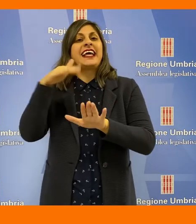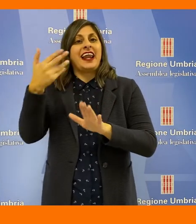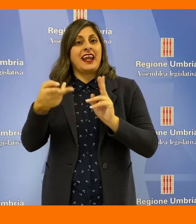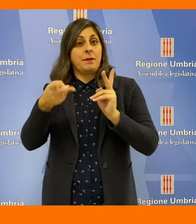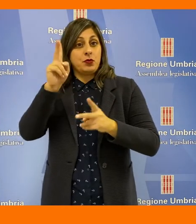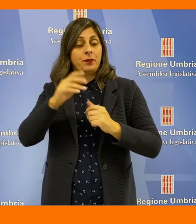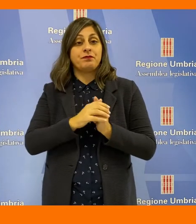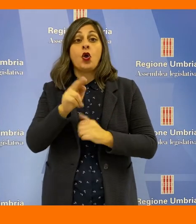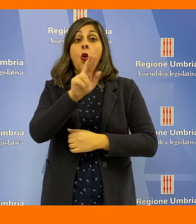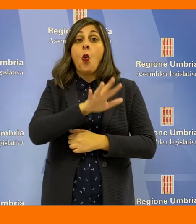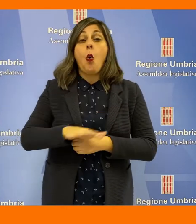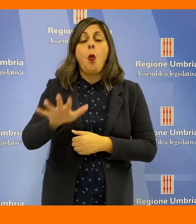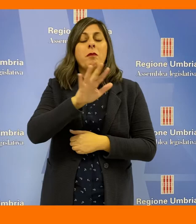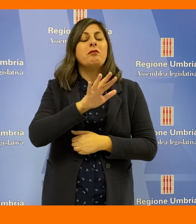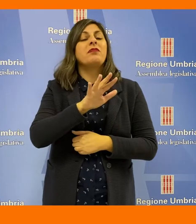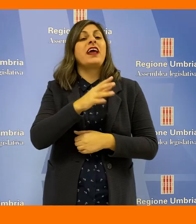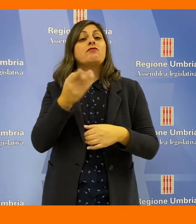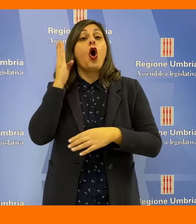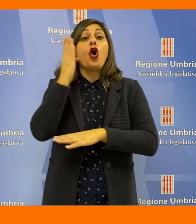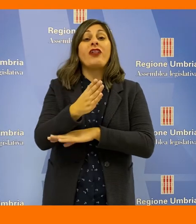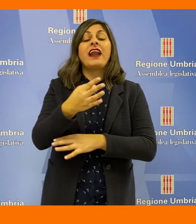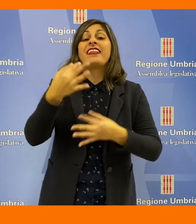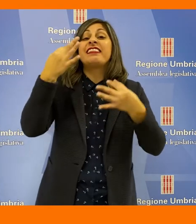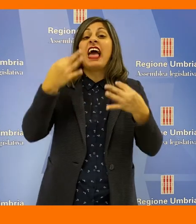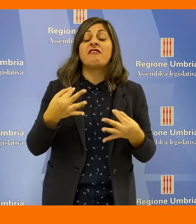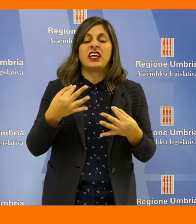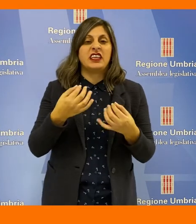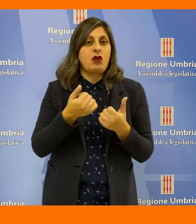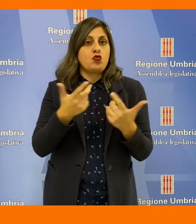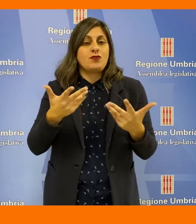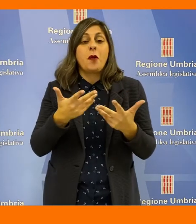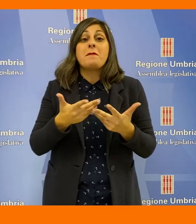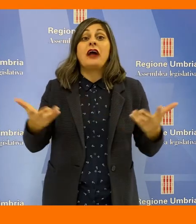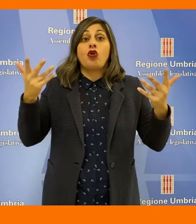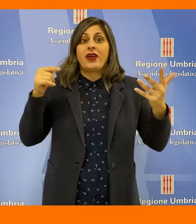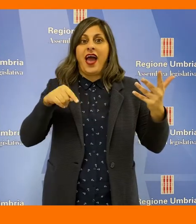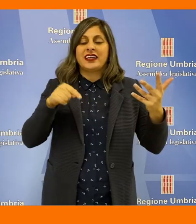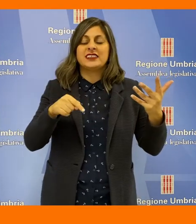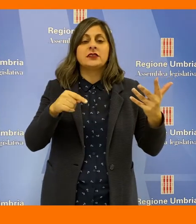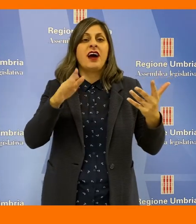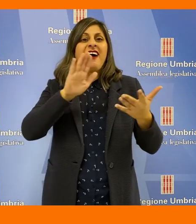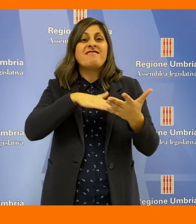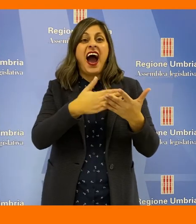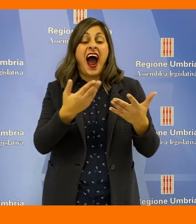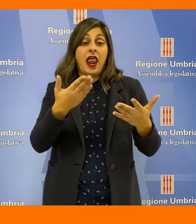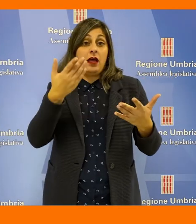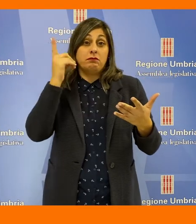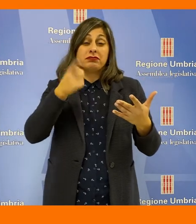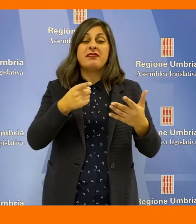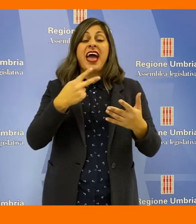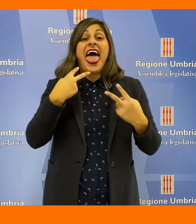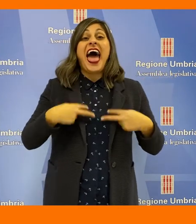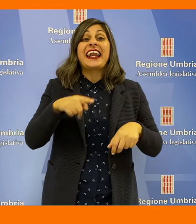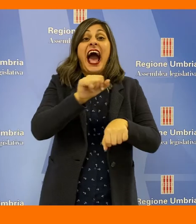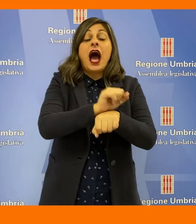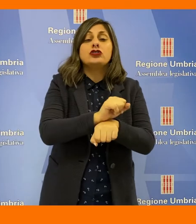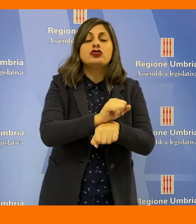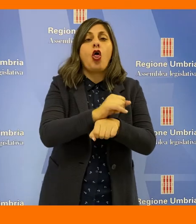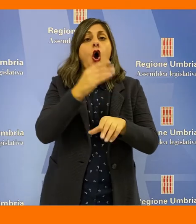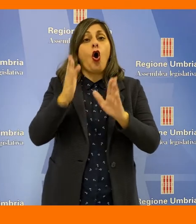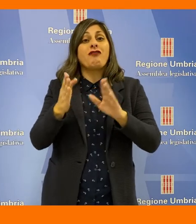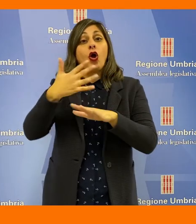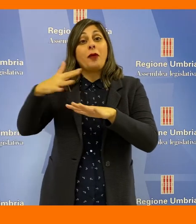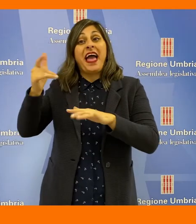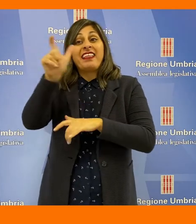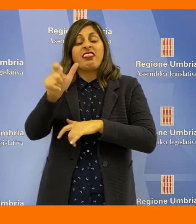detenuti stranieri. In Umbria c'è una maggioranza di condannati in via definitiva, con una percentuale doppia di condannati all'ergastolo